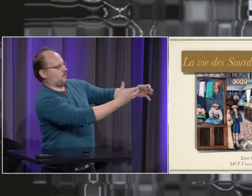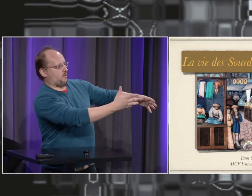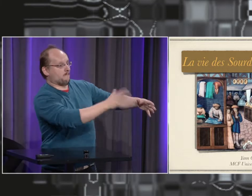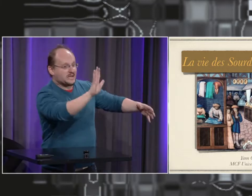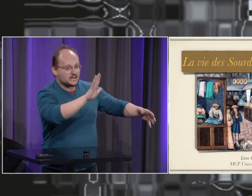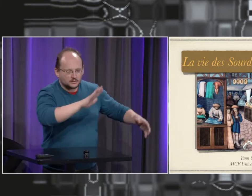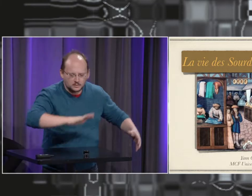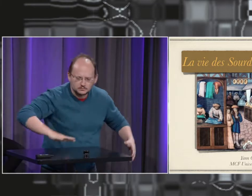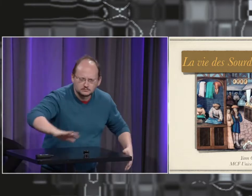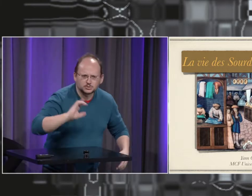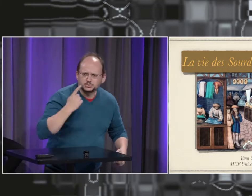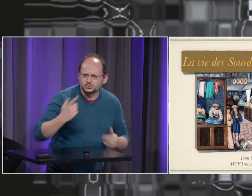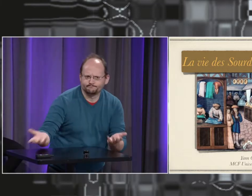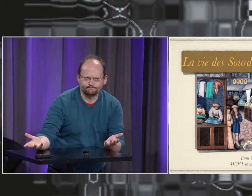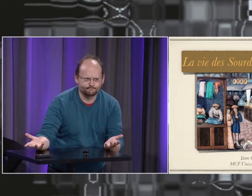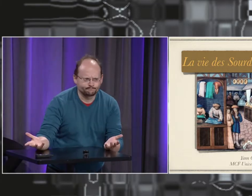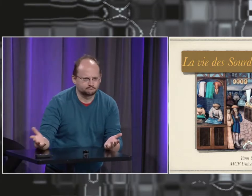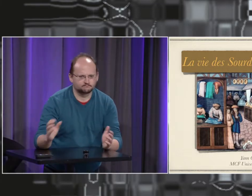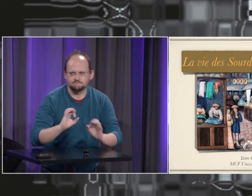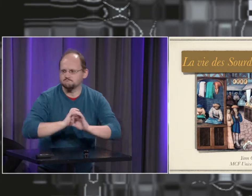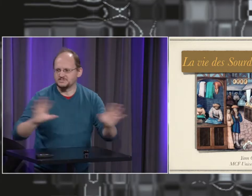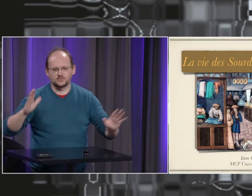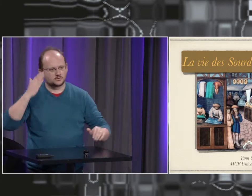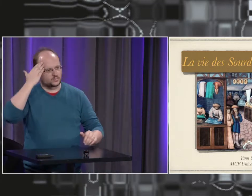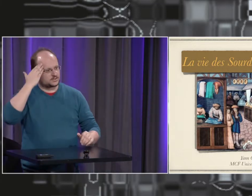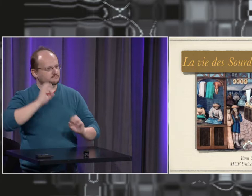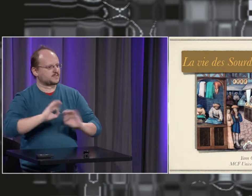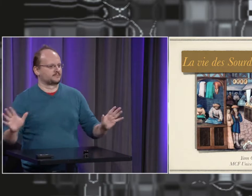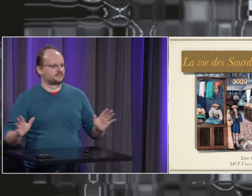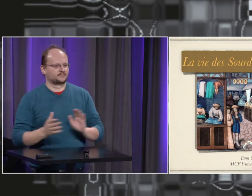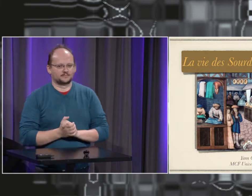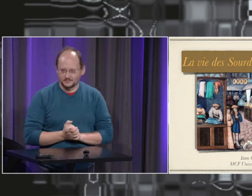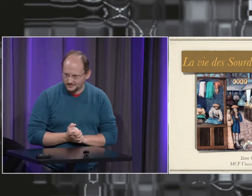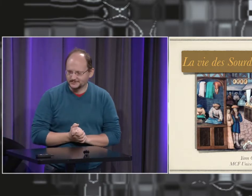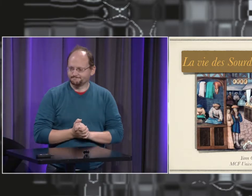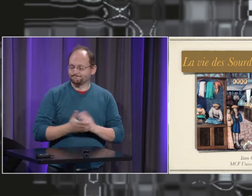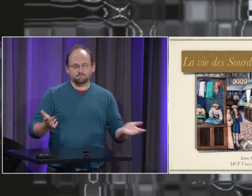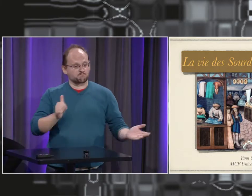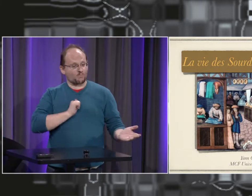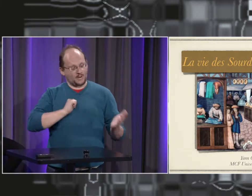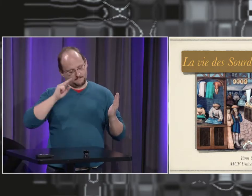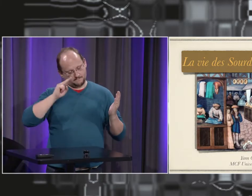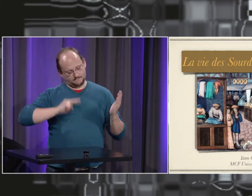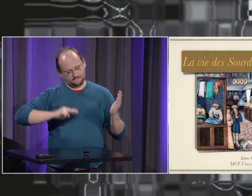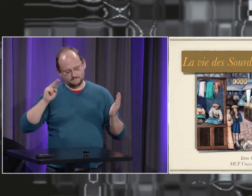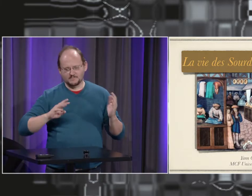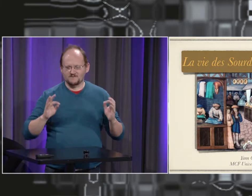savait très peu de choses du début du Moyen-Âge. On en sait encore moins sur ce que c'était que la situation des sourds et la vie des sourds au Moyen-Âge.